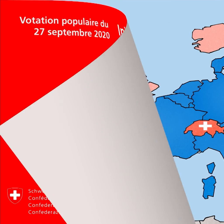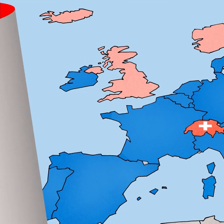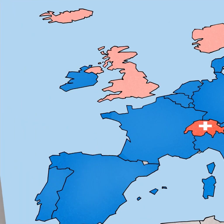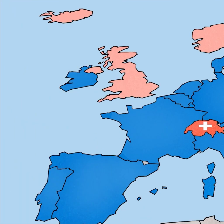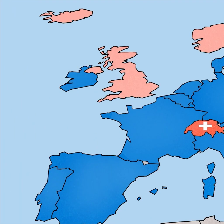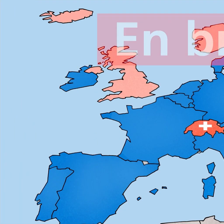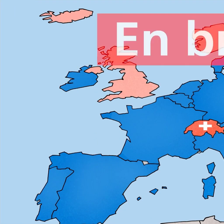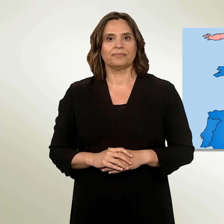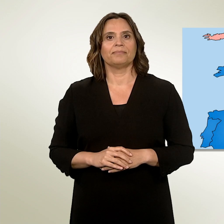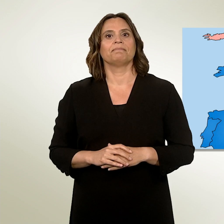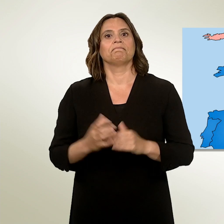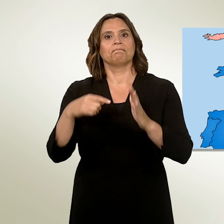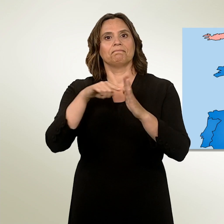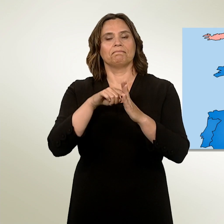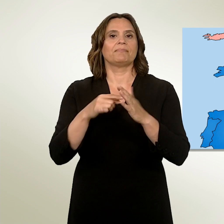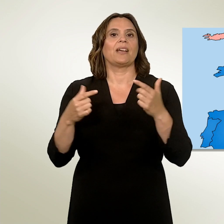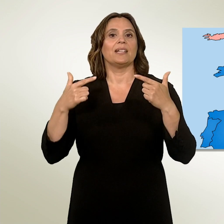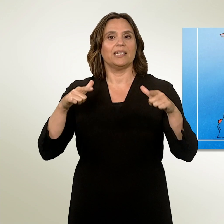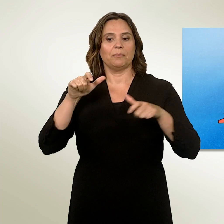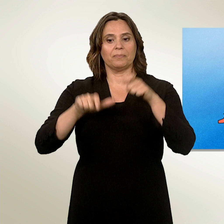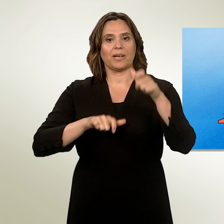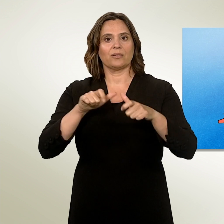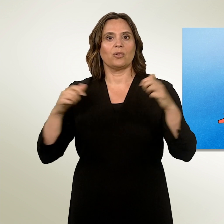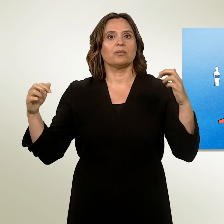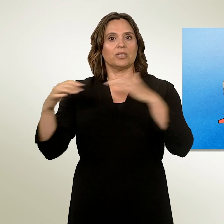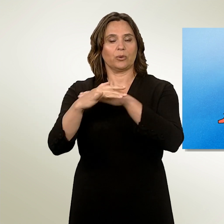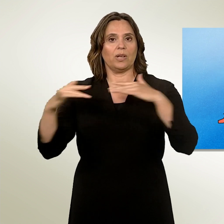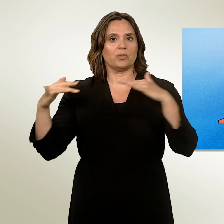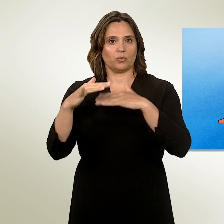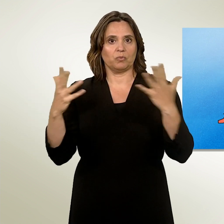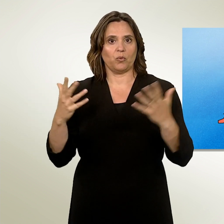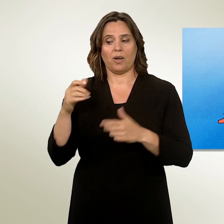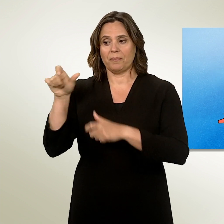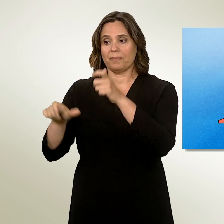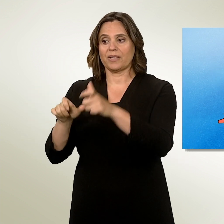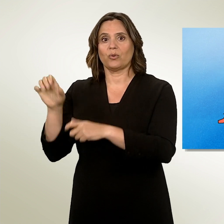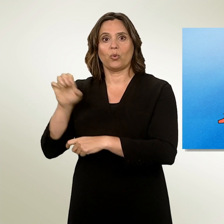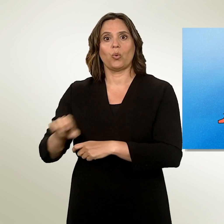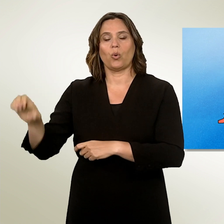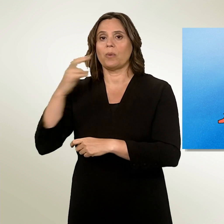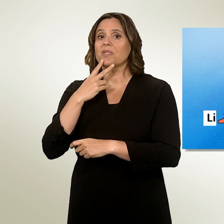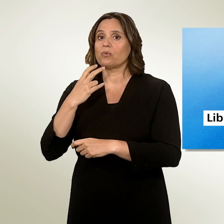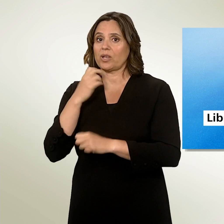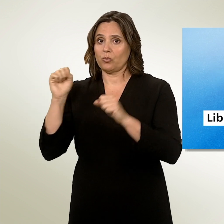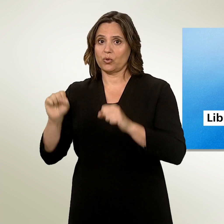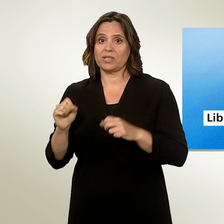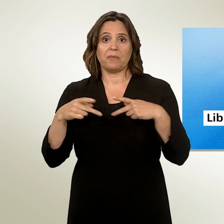Le régime de la libre circulation des personnes permet aux citoyens de l'UE de vivre et de travailler en Suisse à certaines conditions,